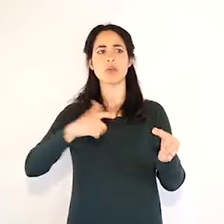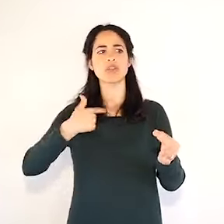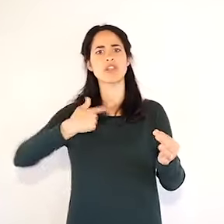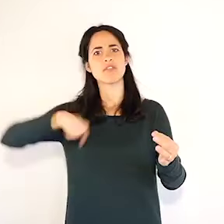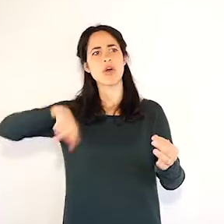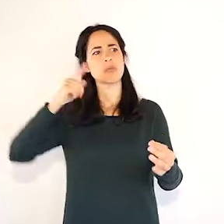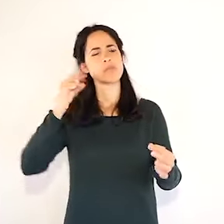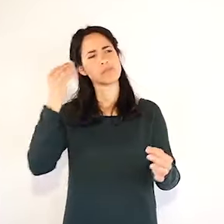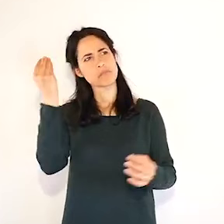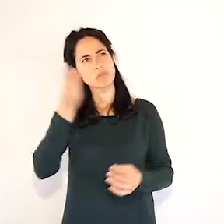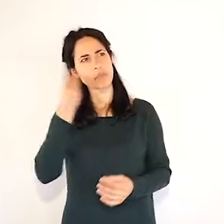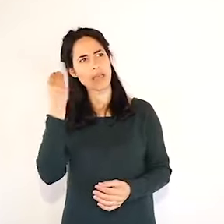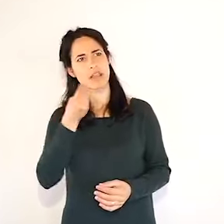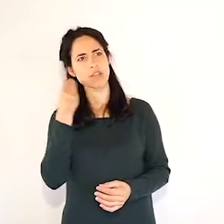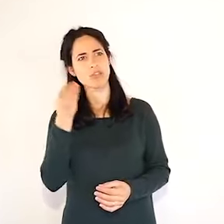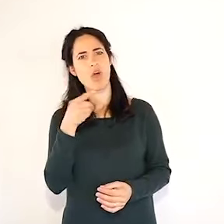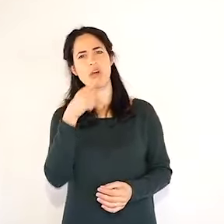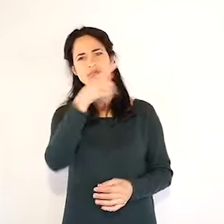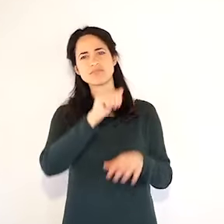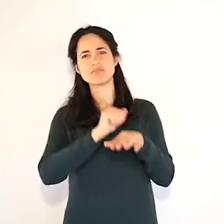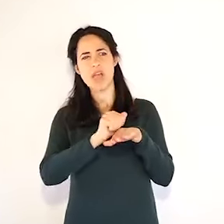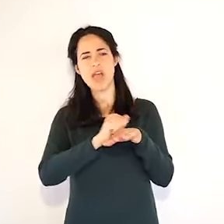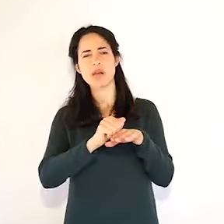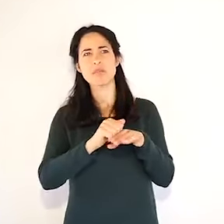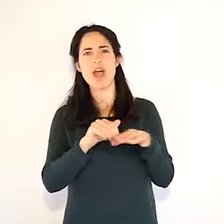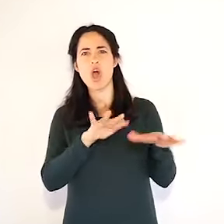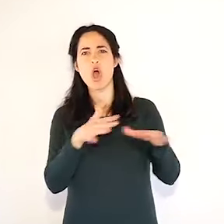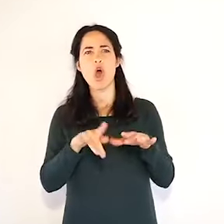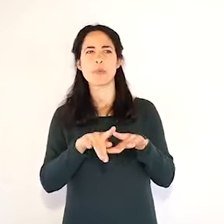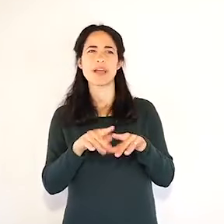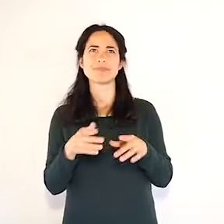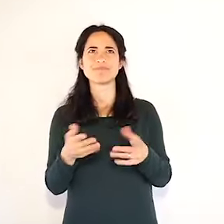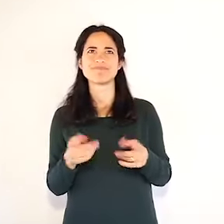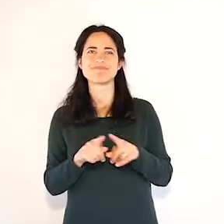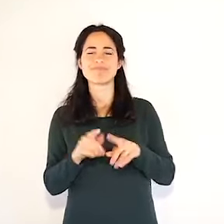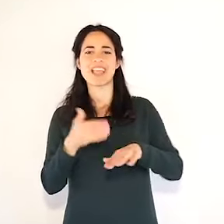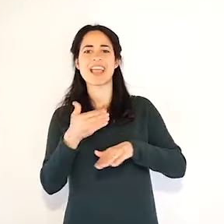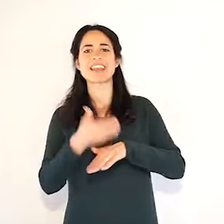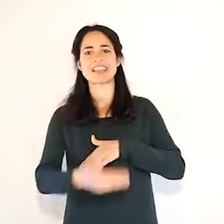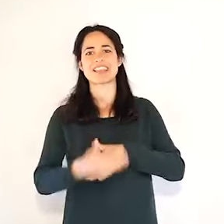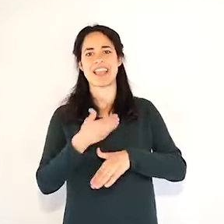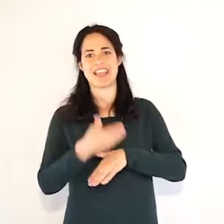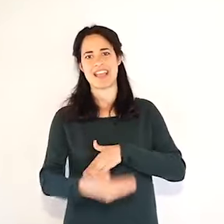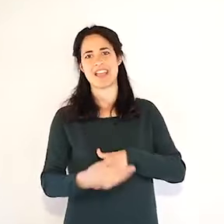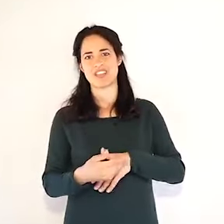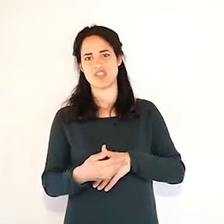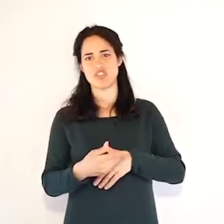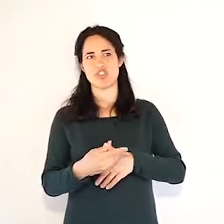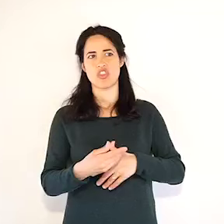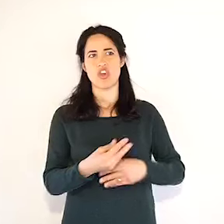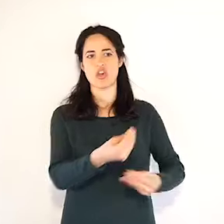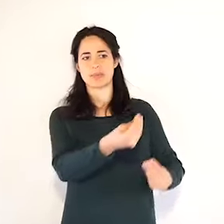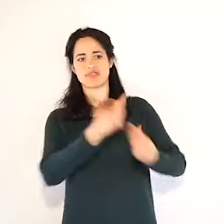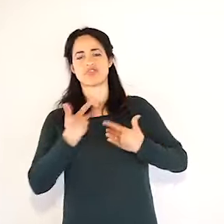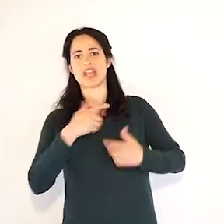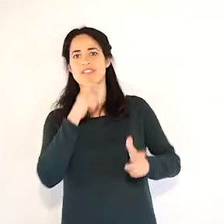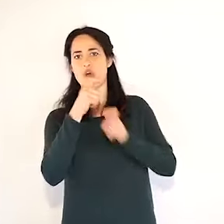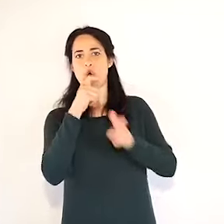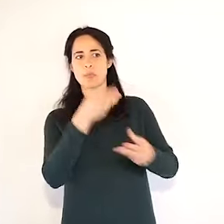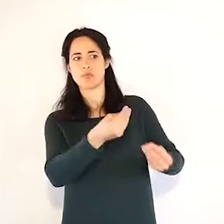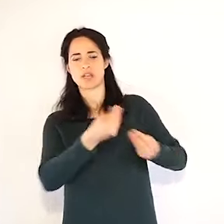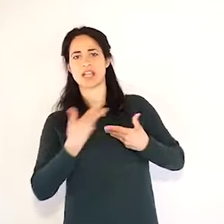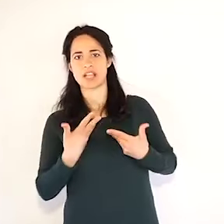anche qui ci sia una sorta di ritardo nelle comunicazioni fino all'arrivo alle direzioni